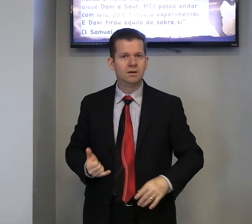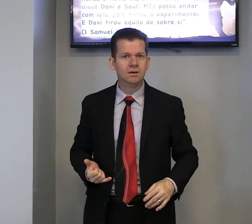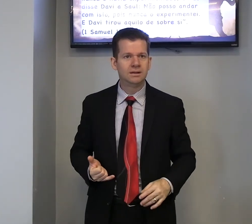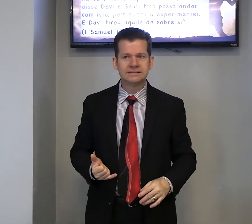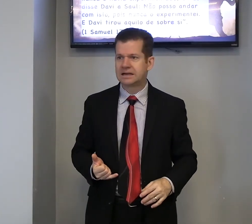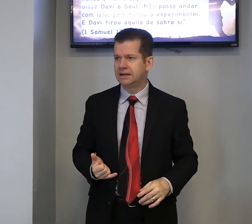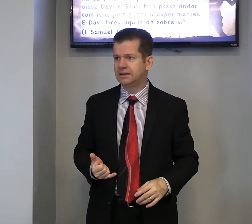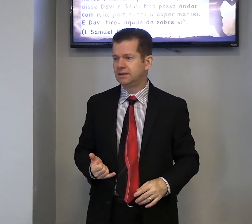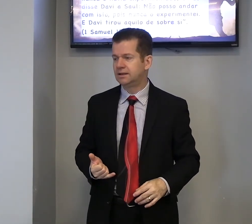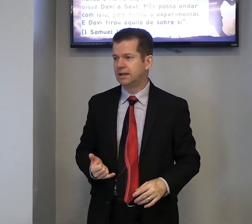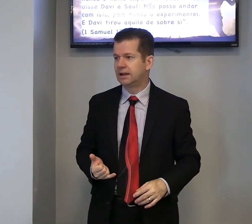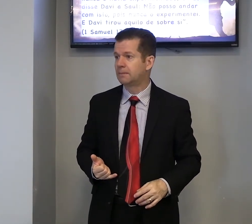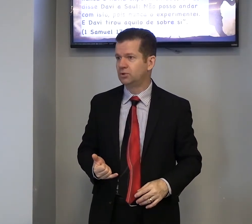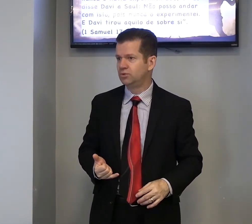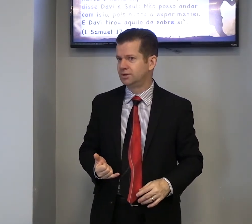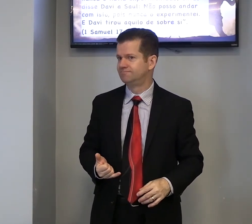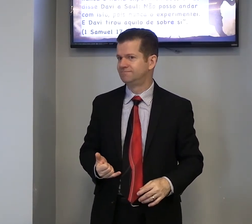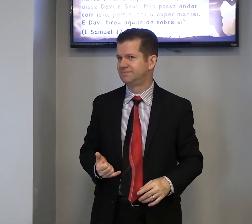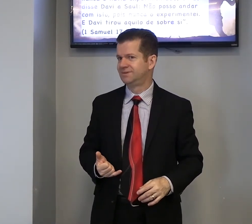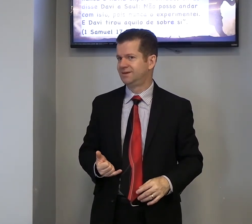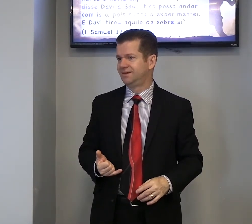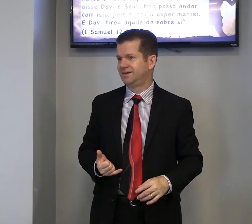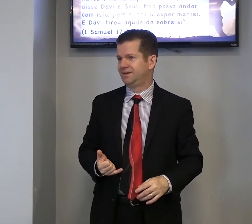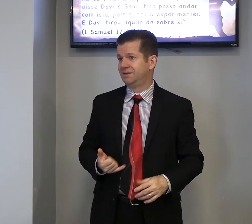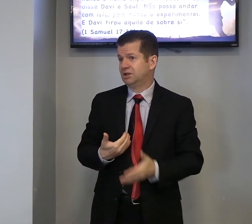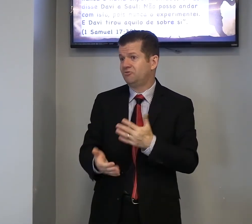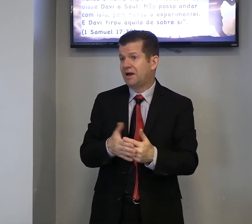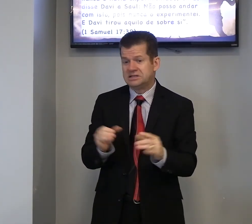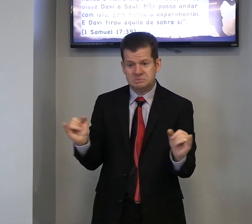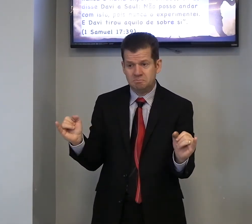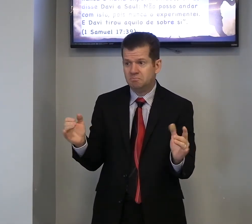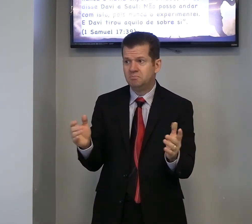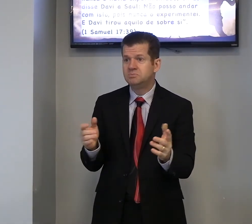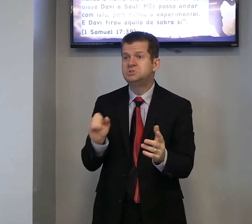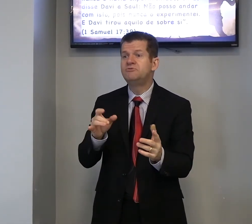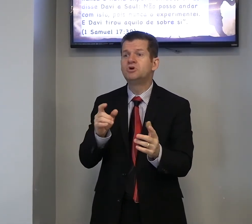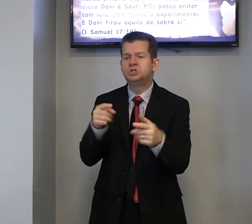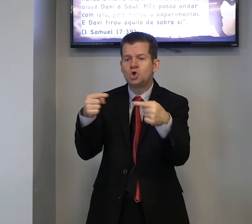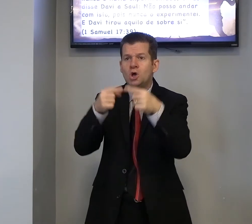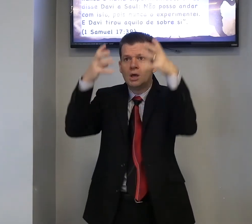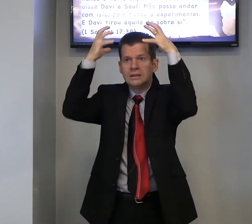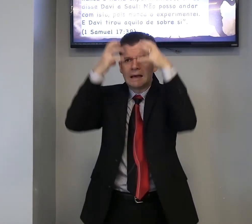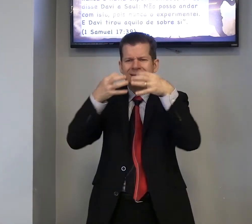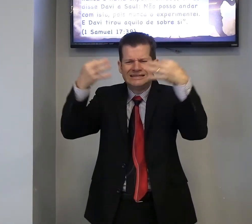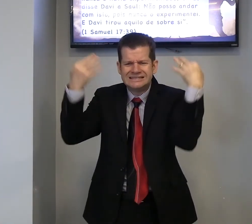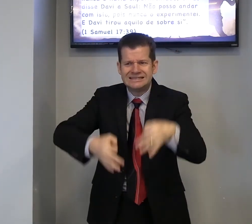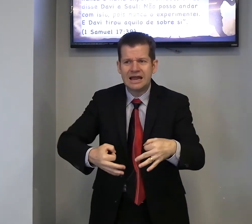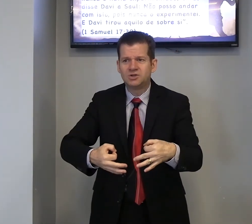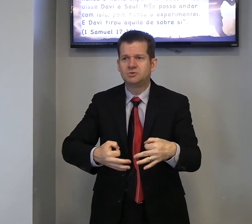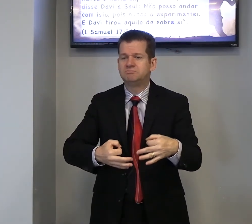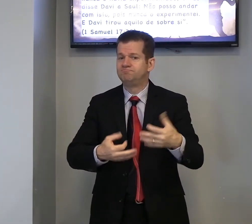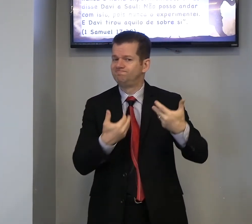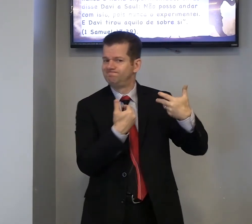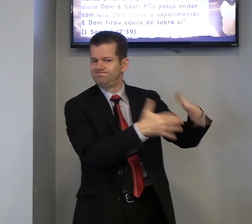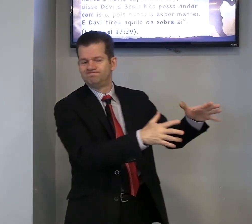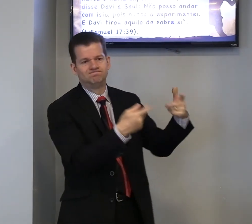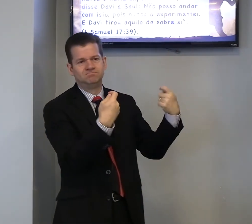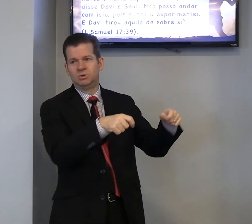na armadura, tanto faz, se fosse, capacete certo, não